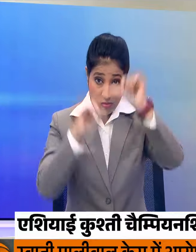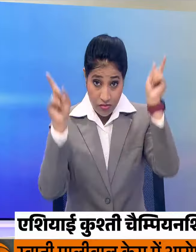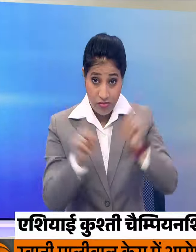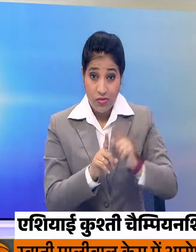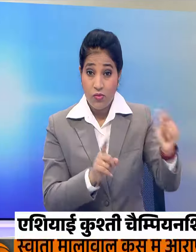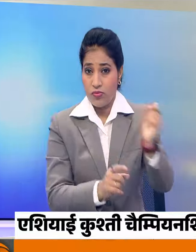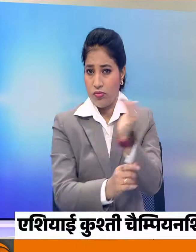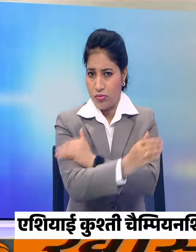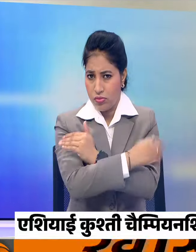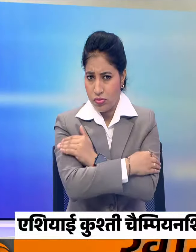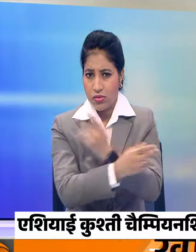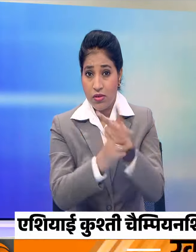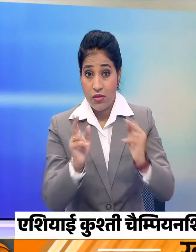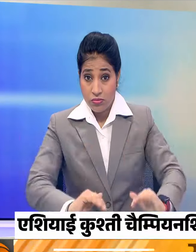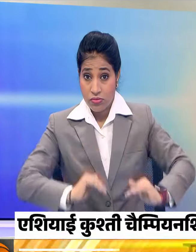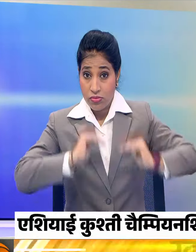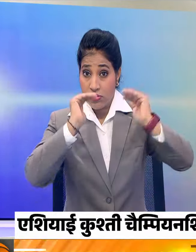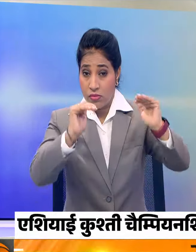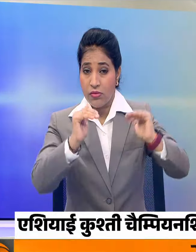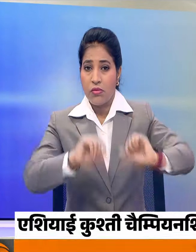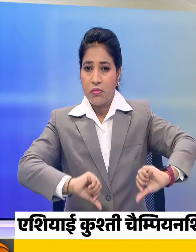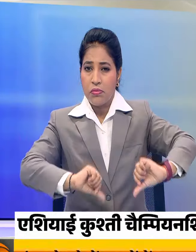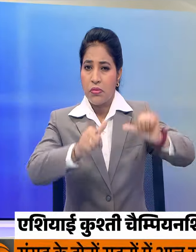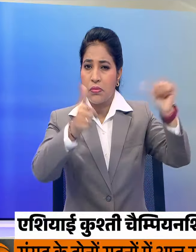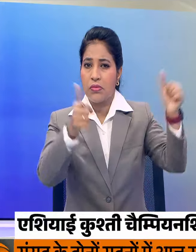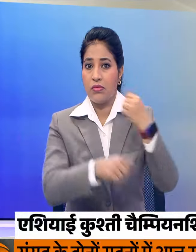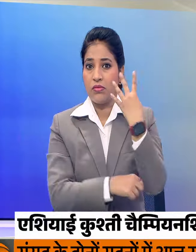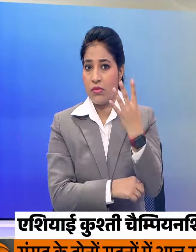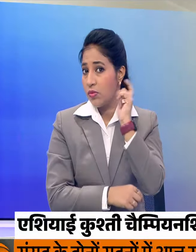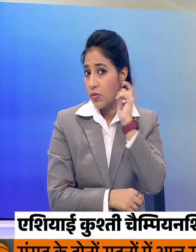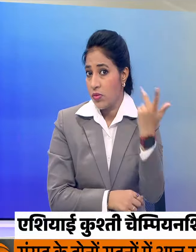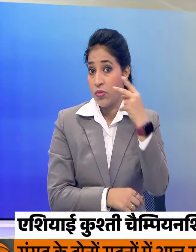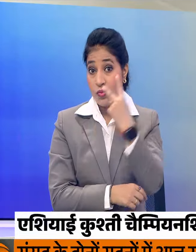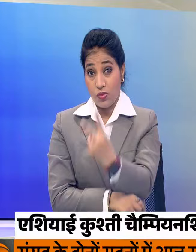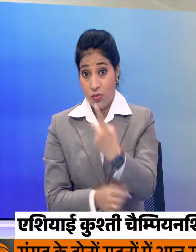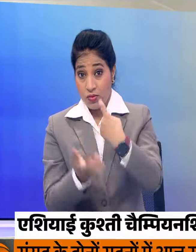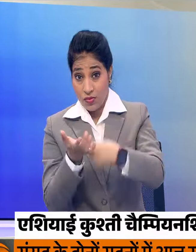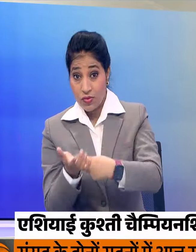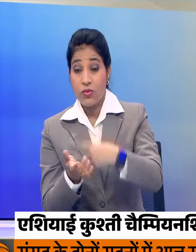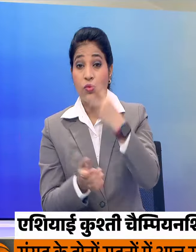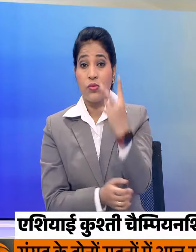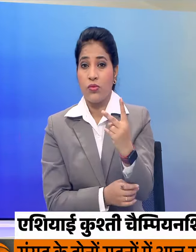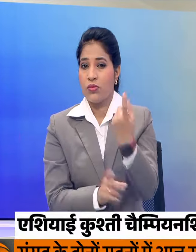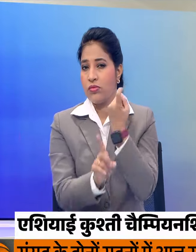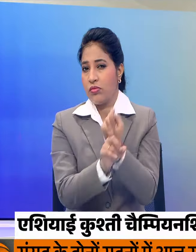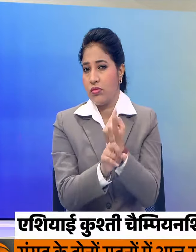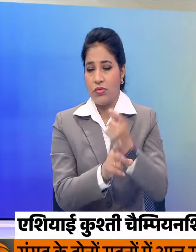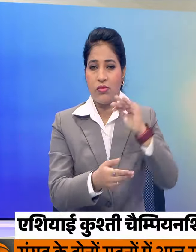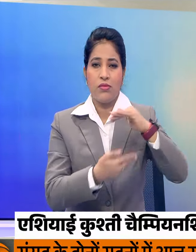पहलवानों ने शीन्शवर रहते वे जीते चार स्वन, दो रजद और दो कास से पदक